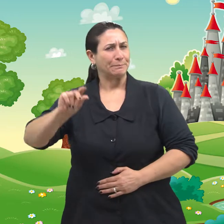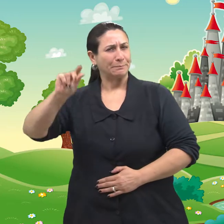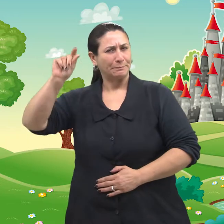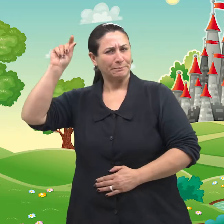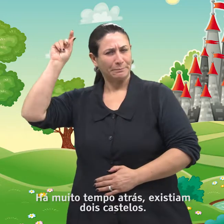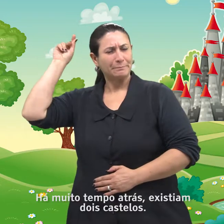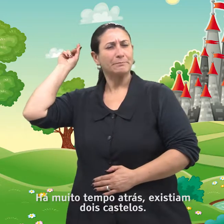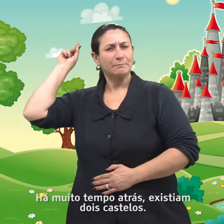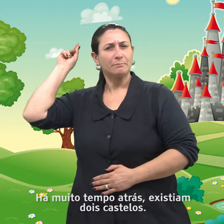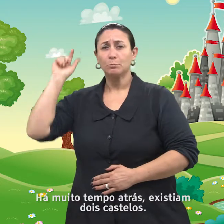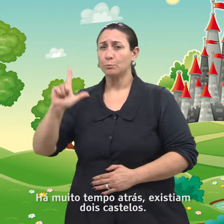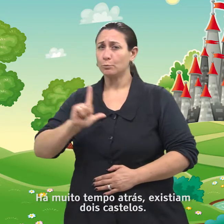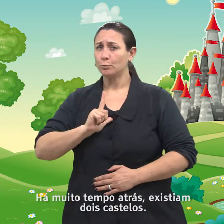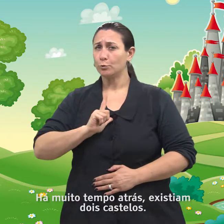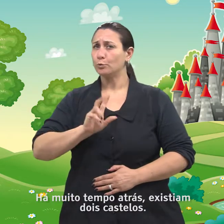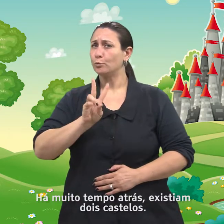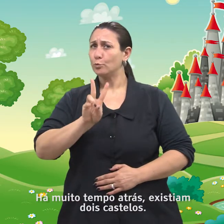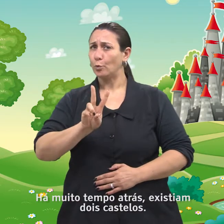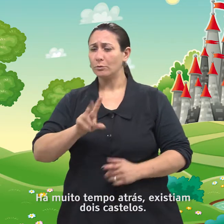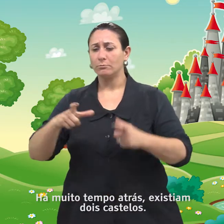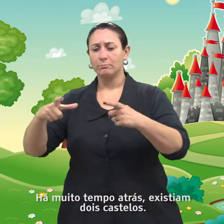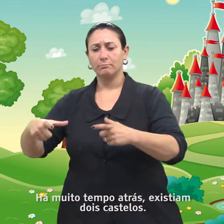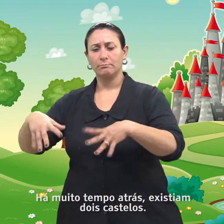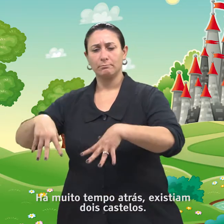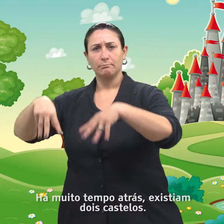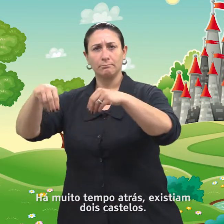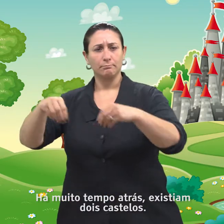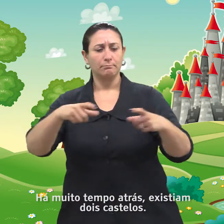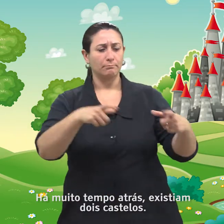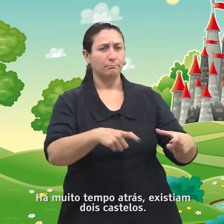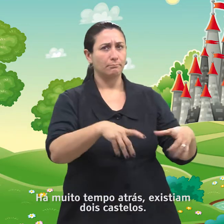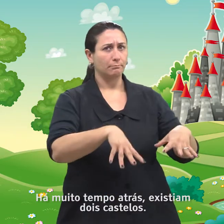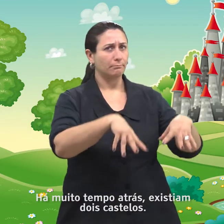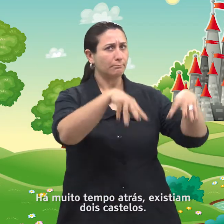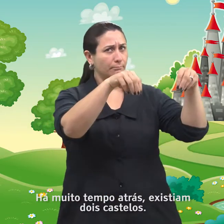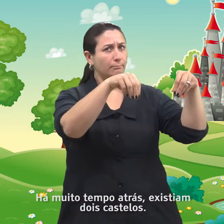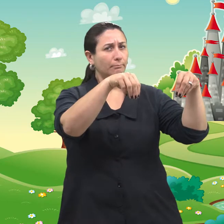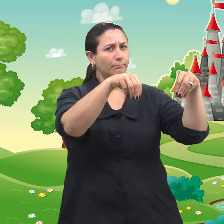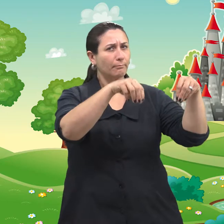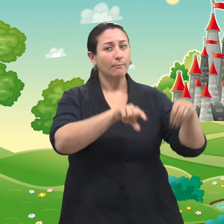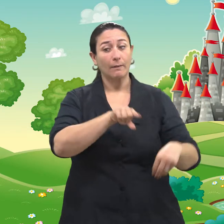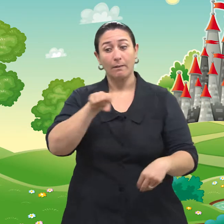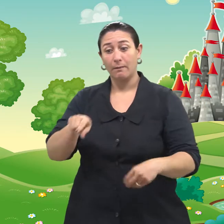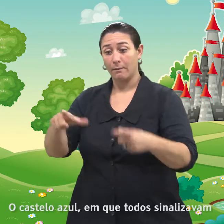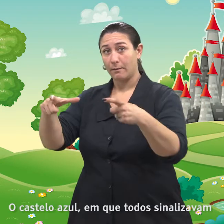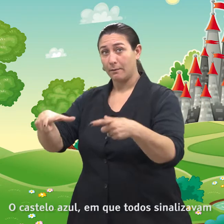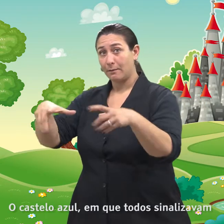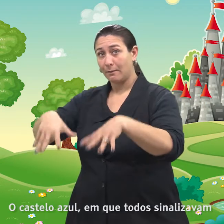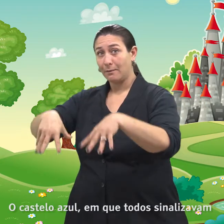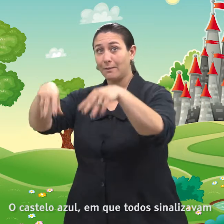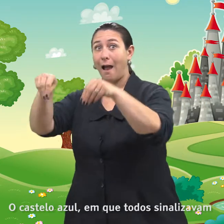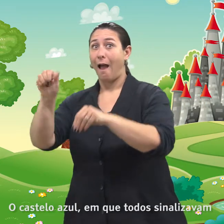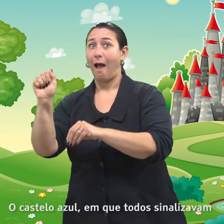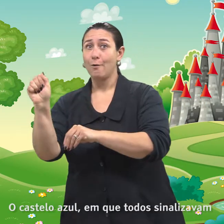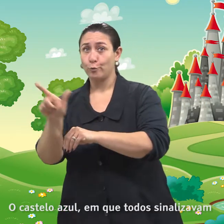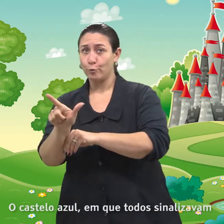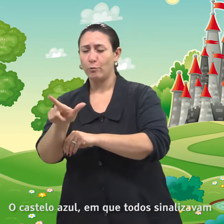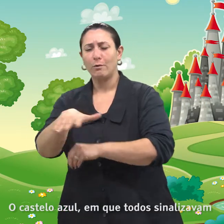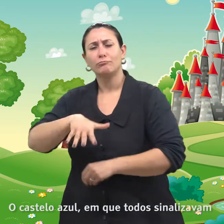Há muito tempo atrás existiam dois castelos, o castelo azul em que